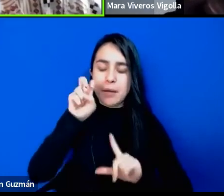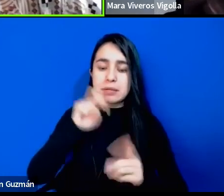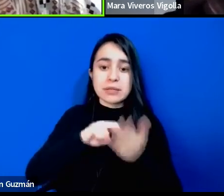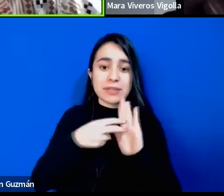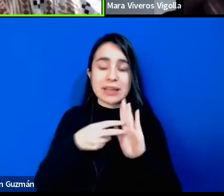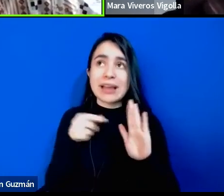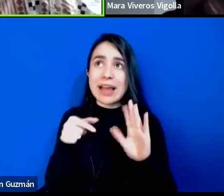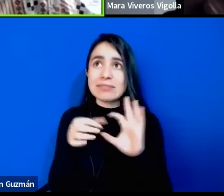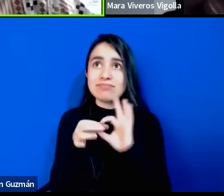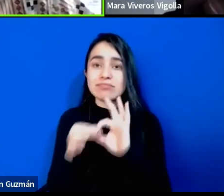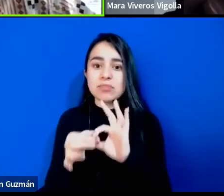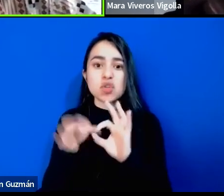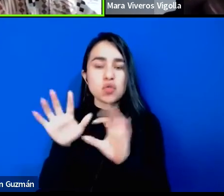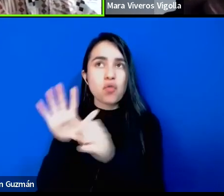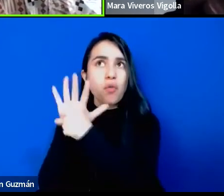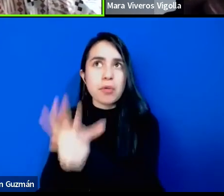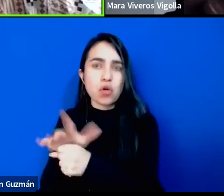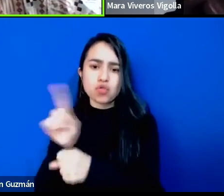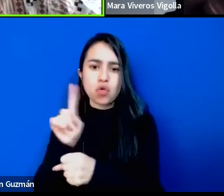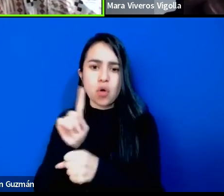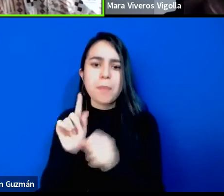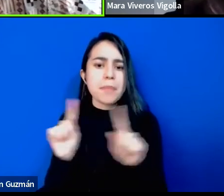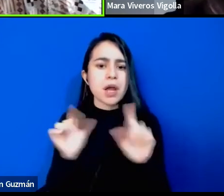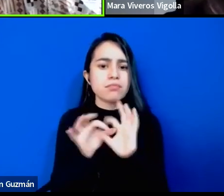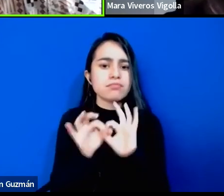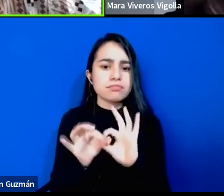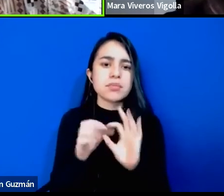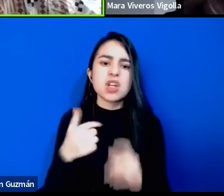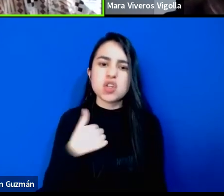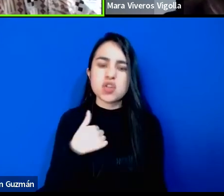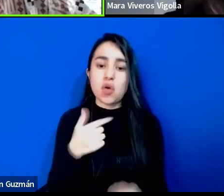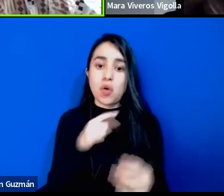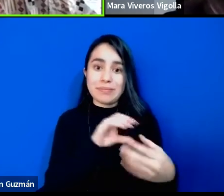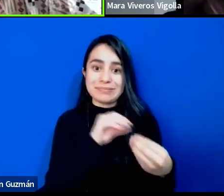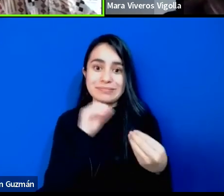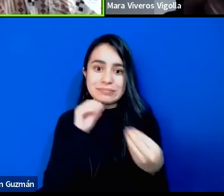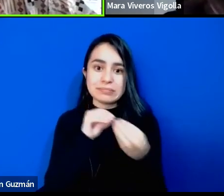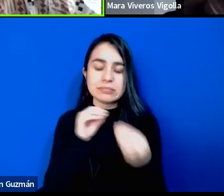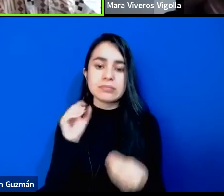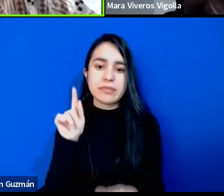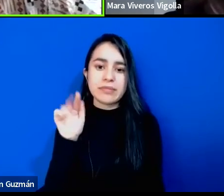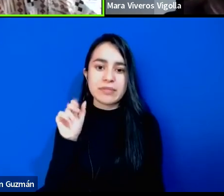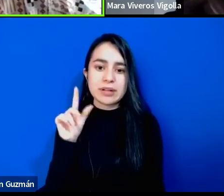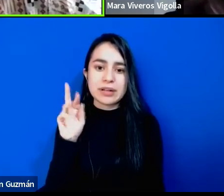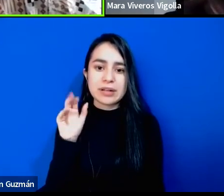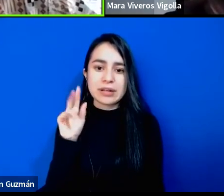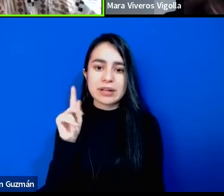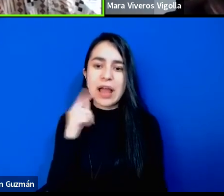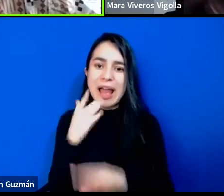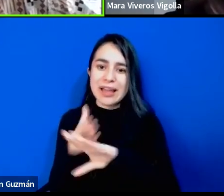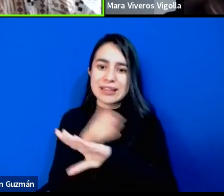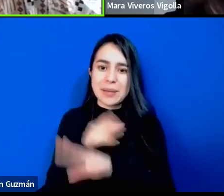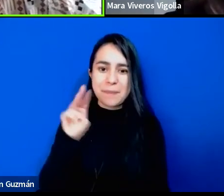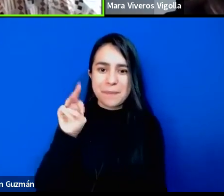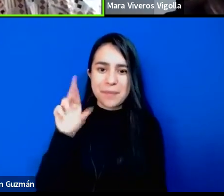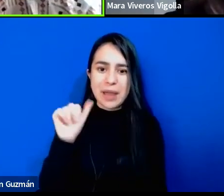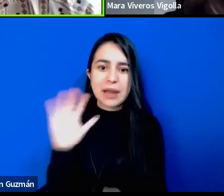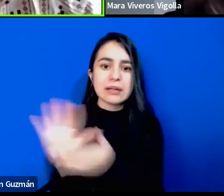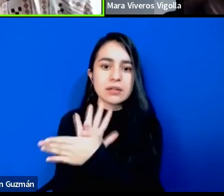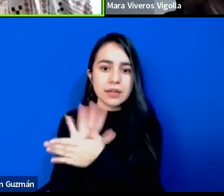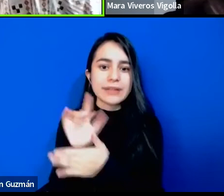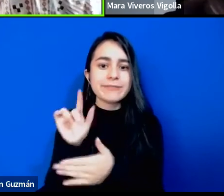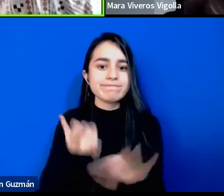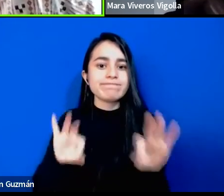de opresión, ahí me conectaba también con una cosa que dices Mara que me parece muy oportuna de